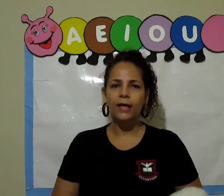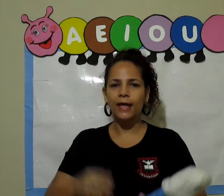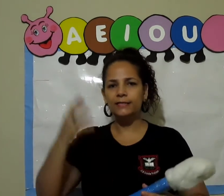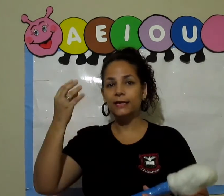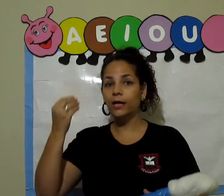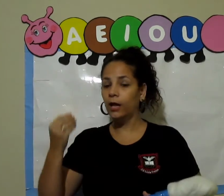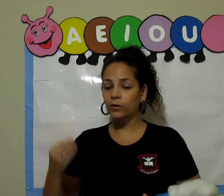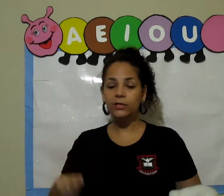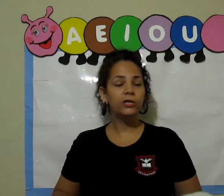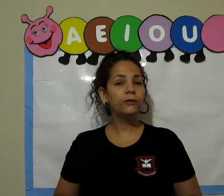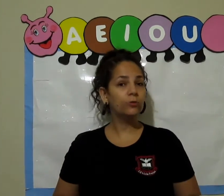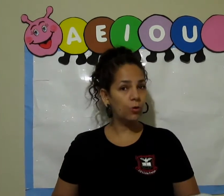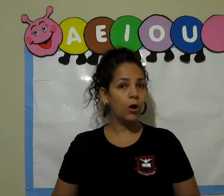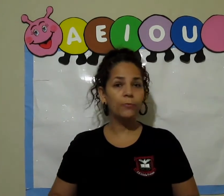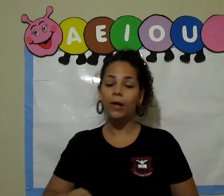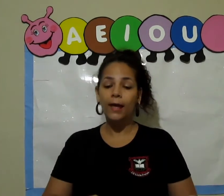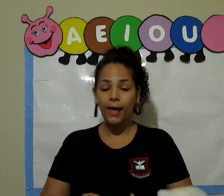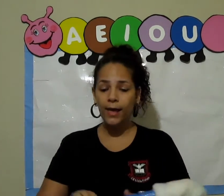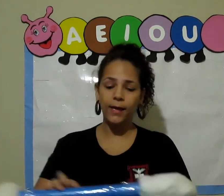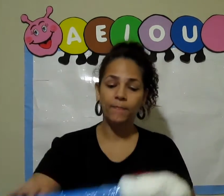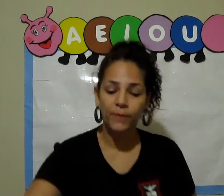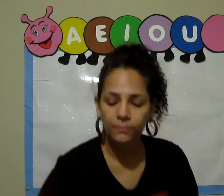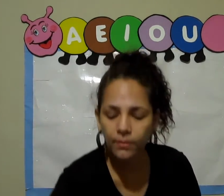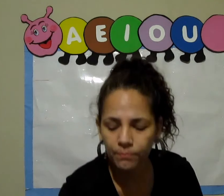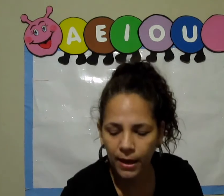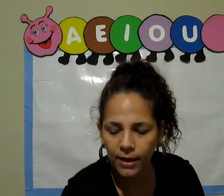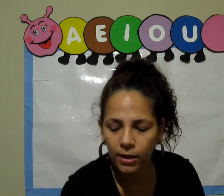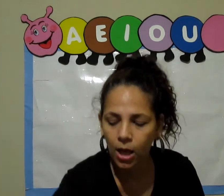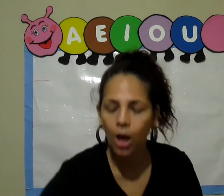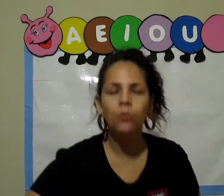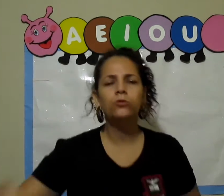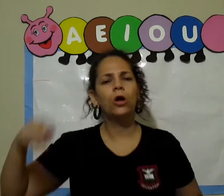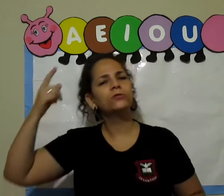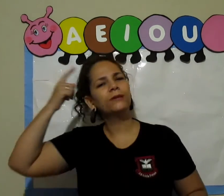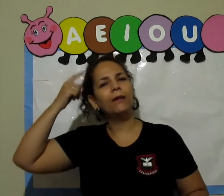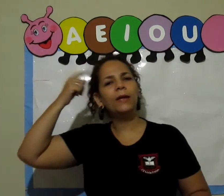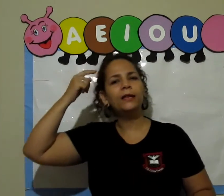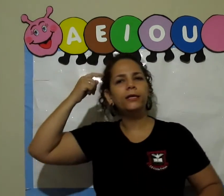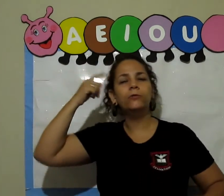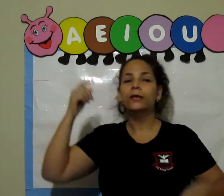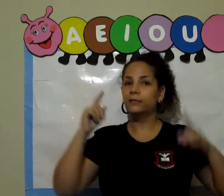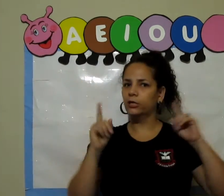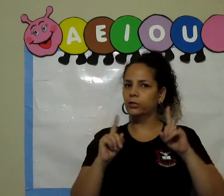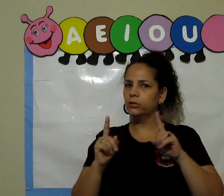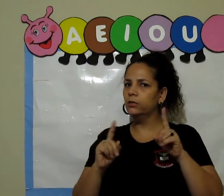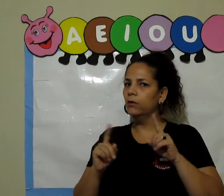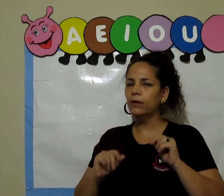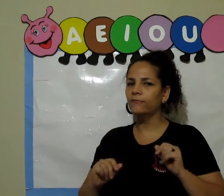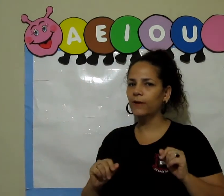Essa é a nossa higiene do corpo. Ah, também nosso cabelinho. Se a gente não lavar